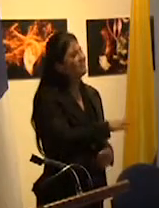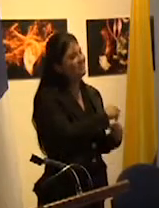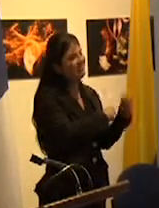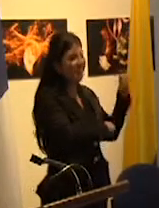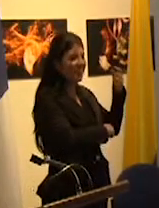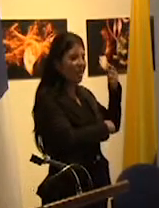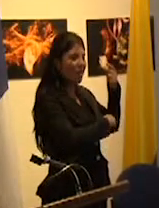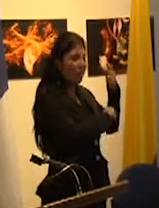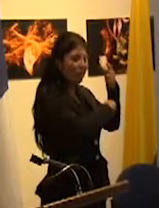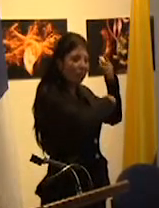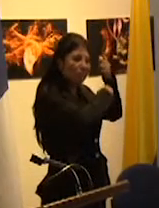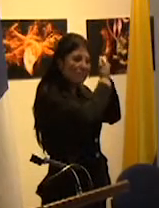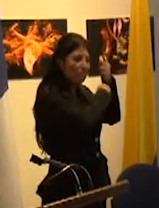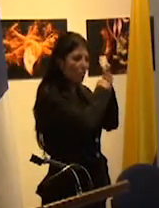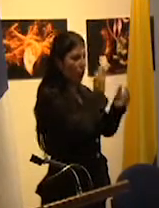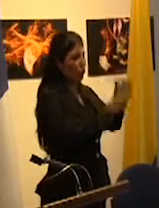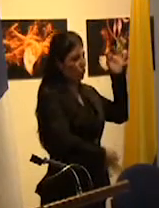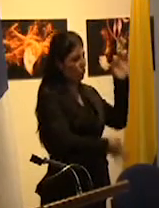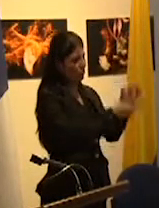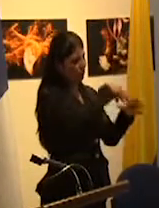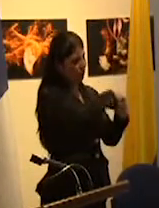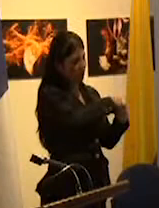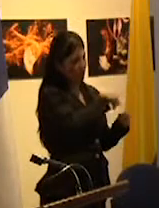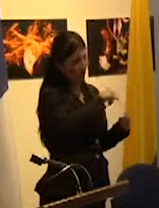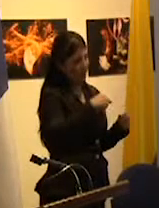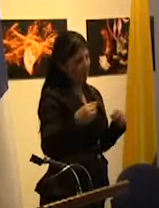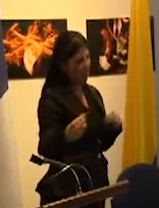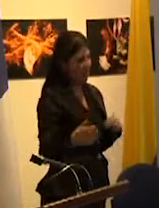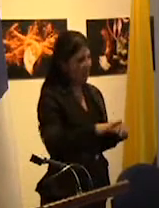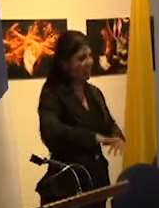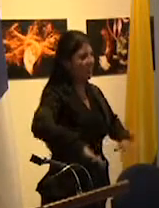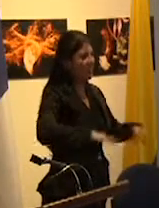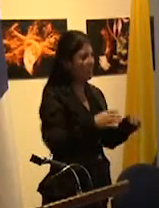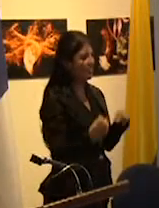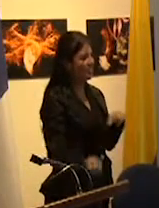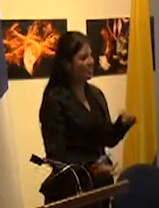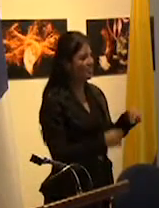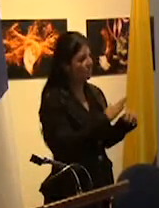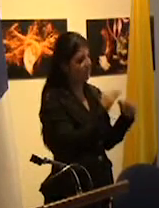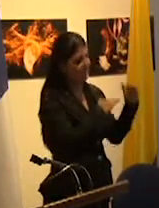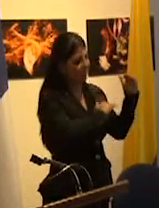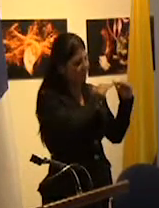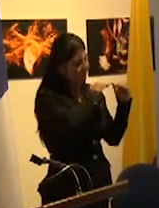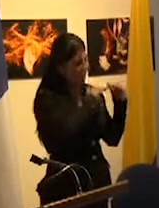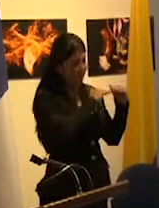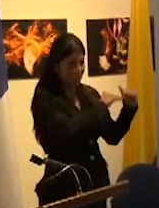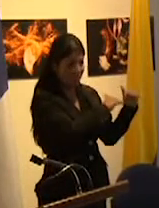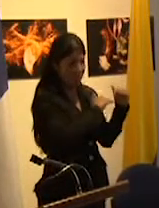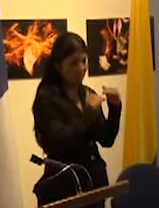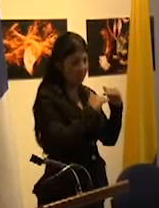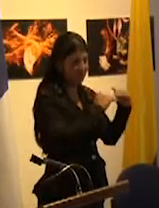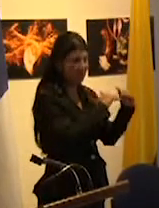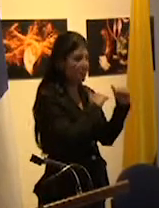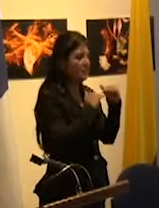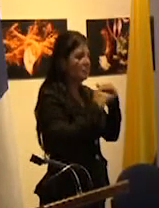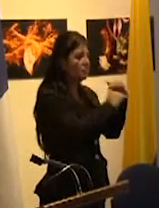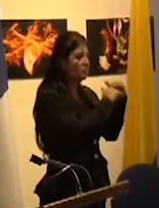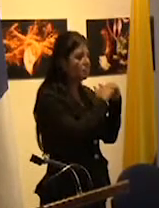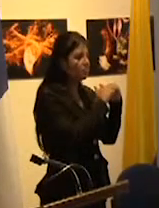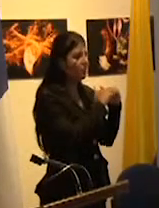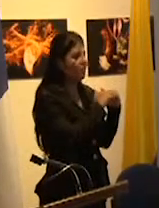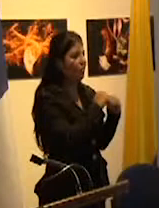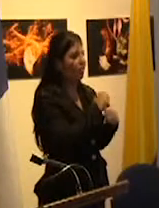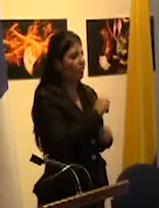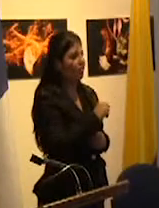en el ámbito escolar es el de la equidad o sea dar más a los que menos